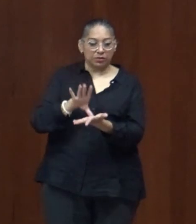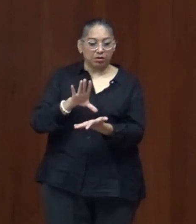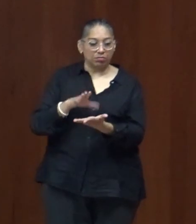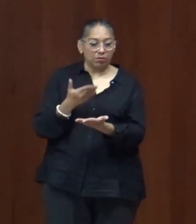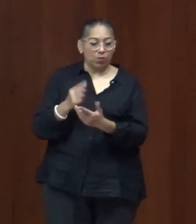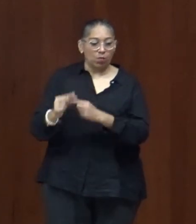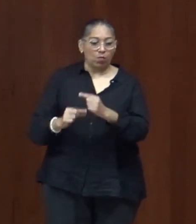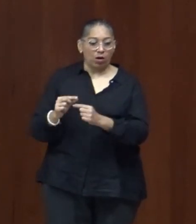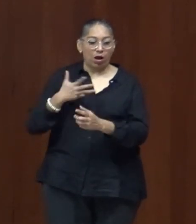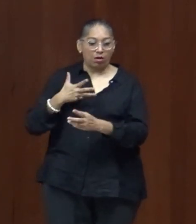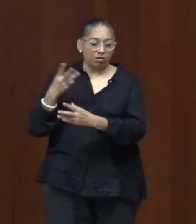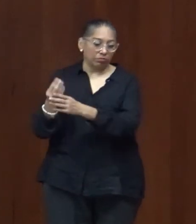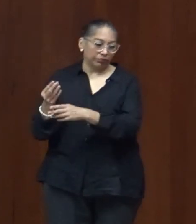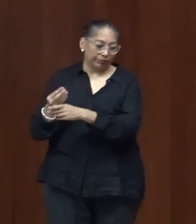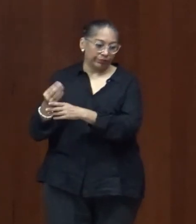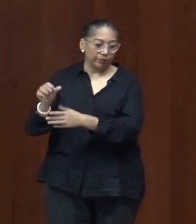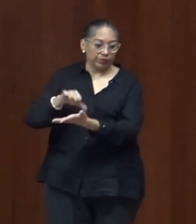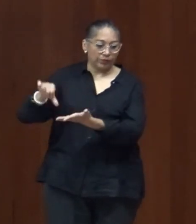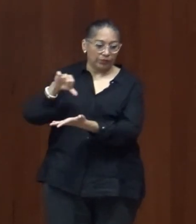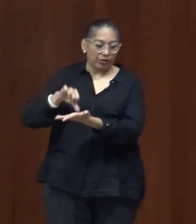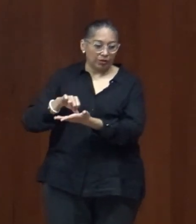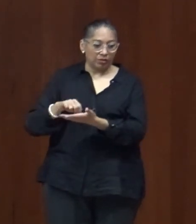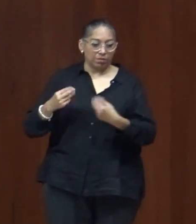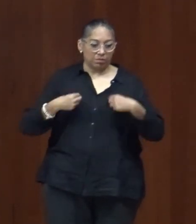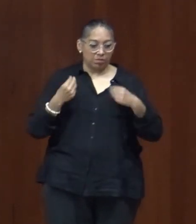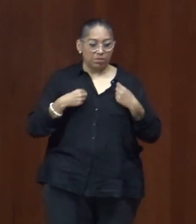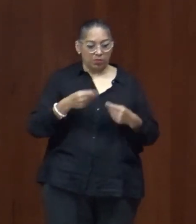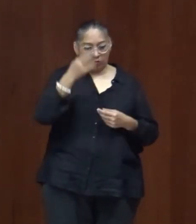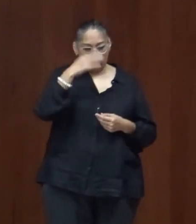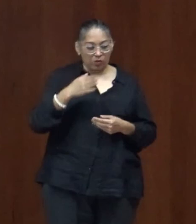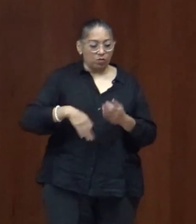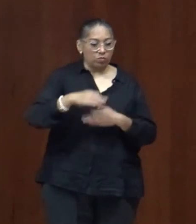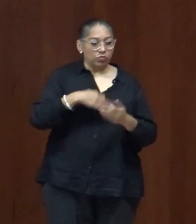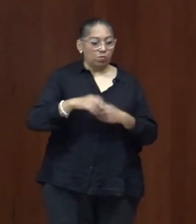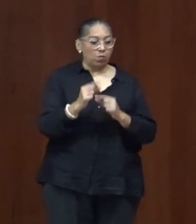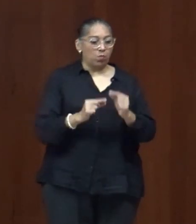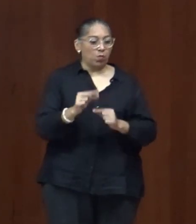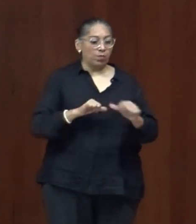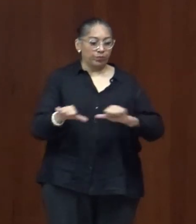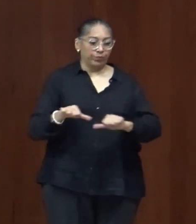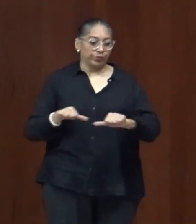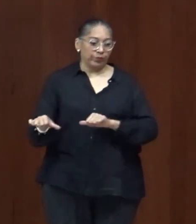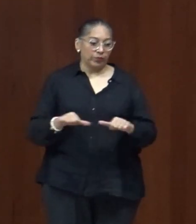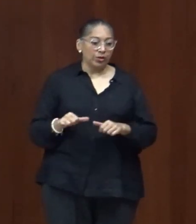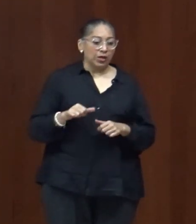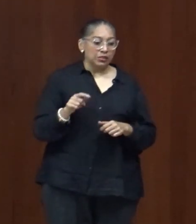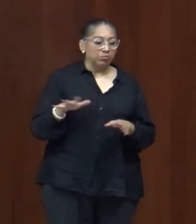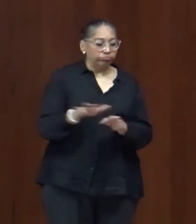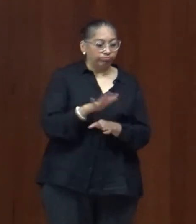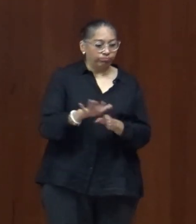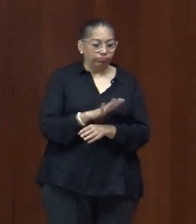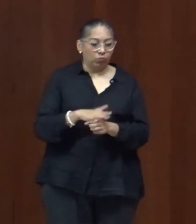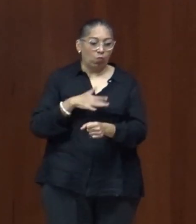C880 que es una iniciativa que busca que las ciudades se planeen y se diseñen a partir de las necesidades